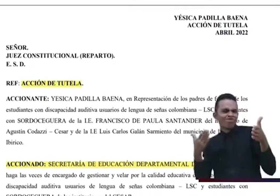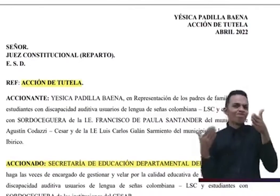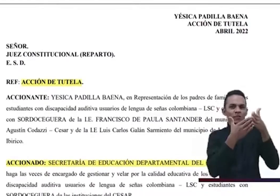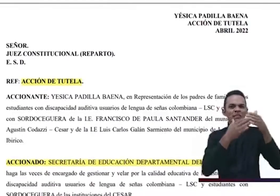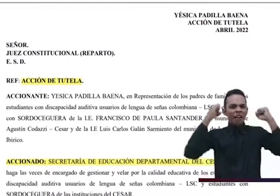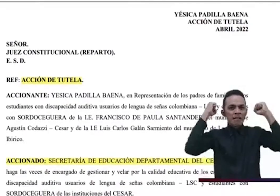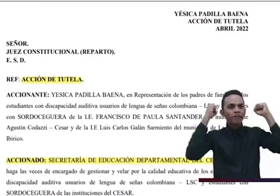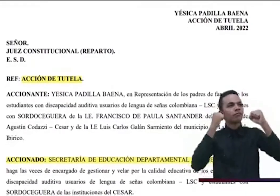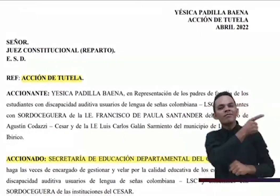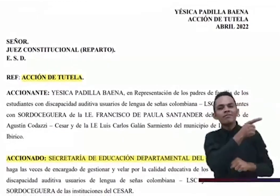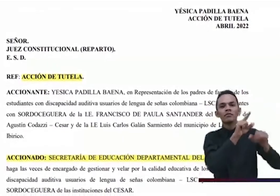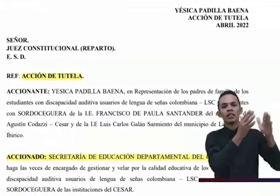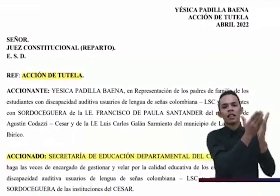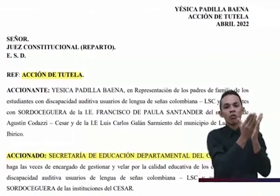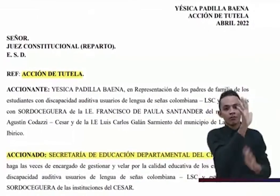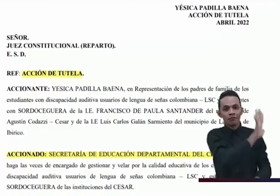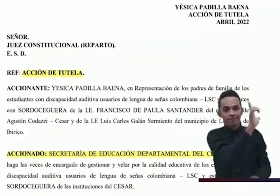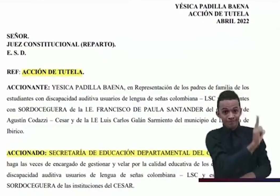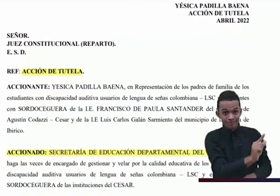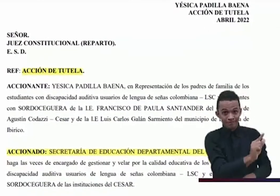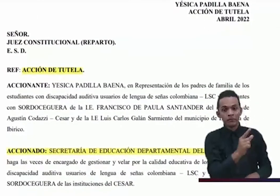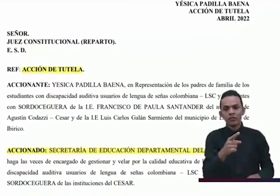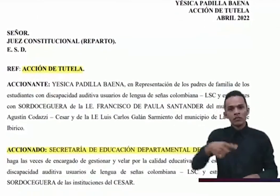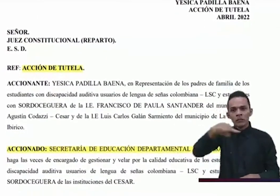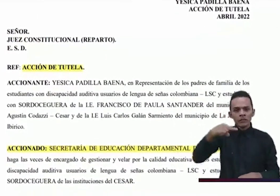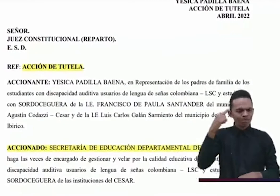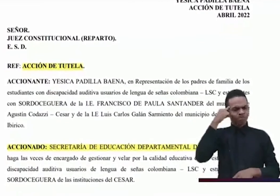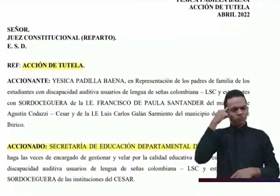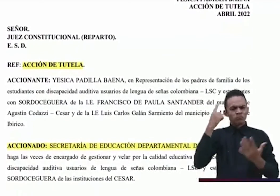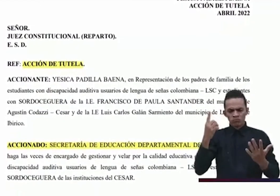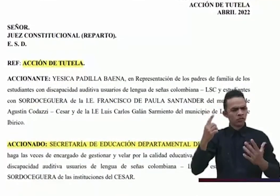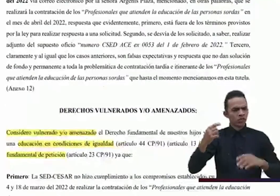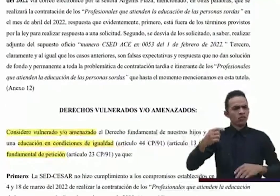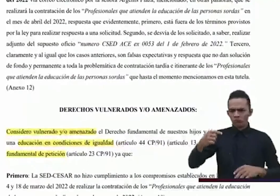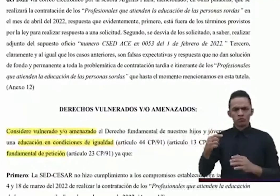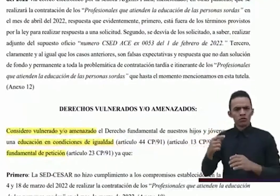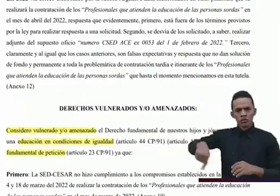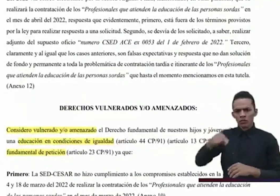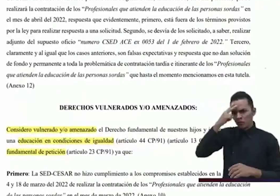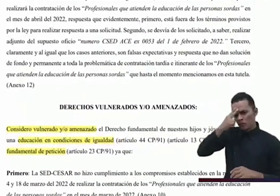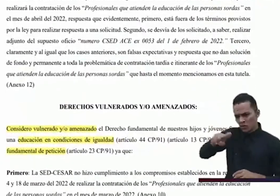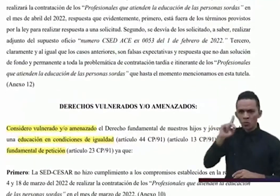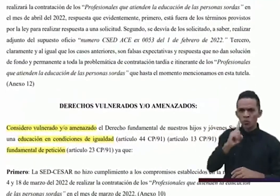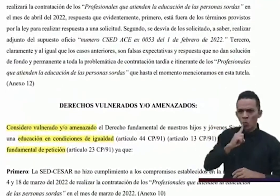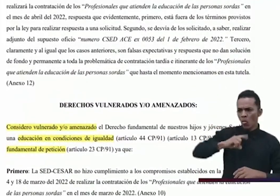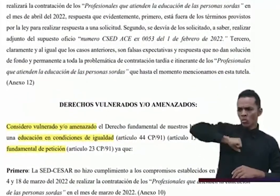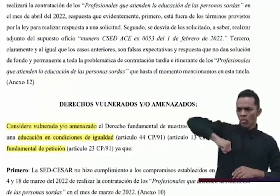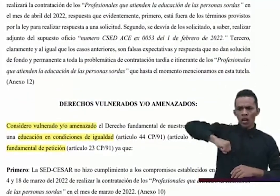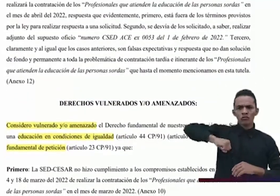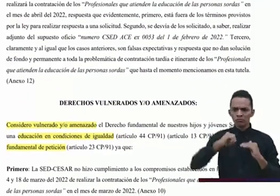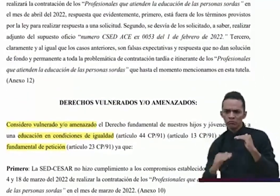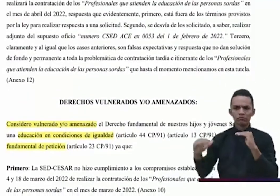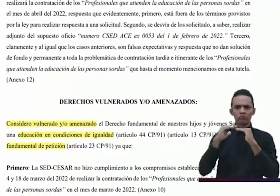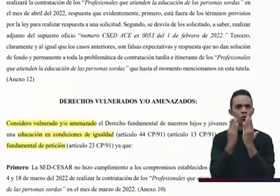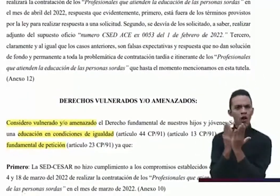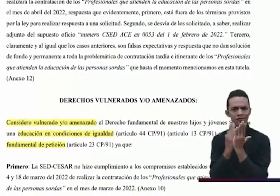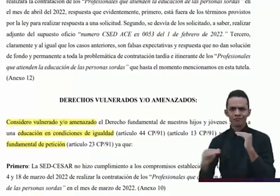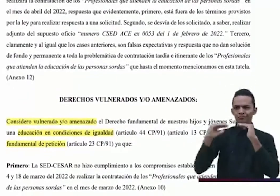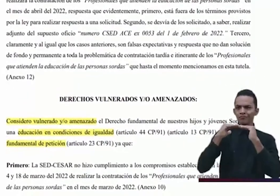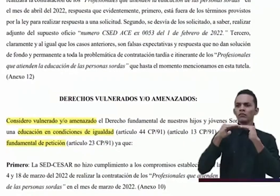y protestas en contra de la Secretaría de Educación Departamental de Cesar pues consideran se ha vulnerado el derecho fundamental de sus hijos a